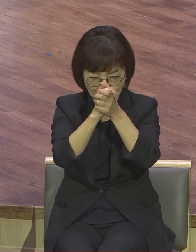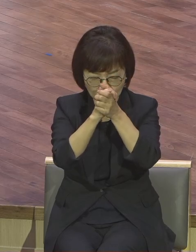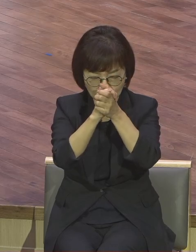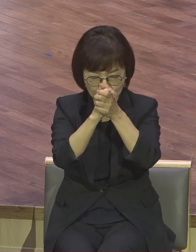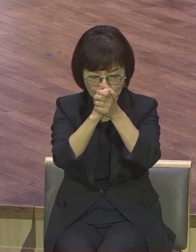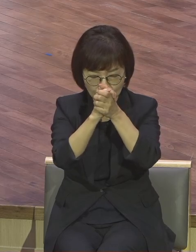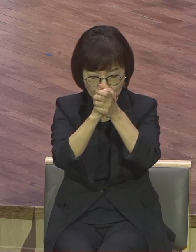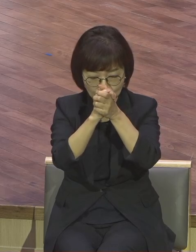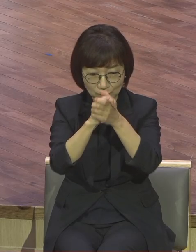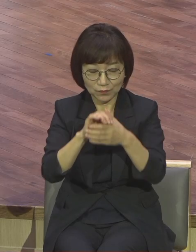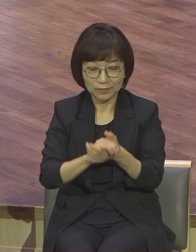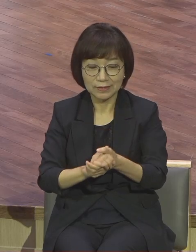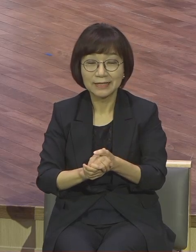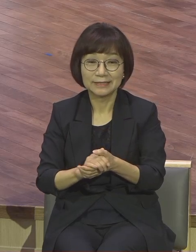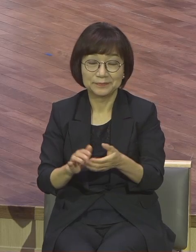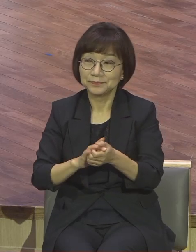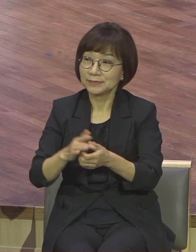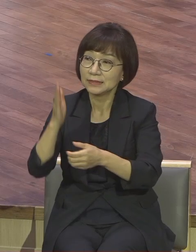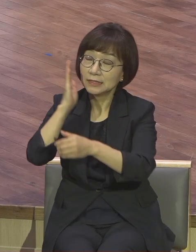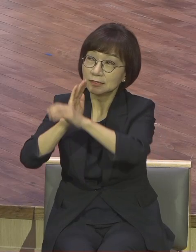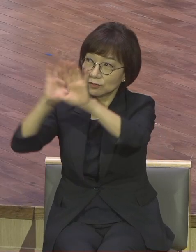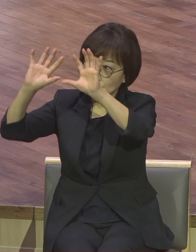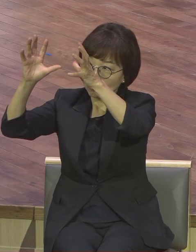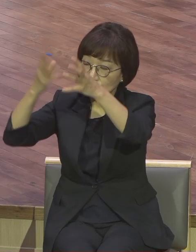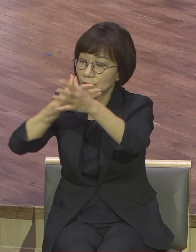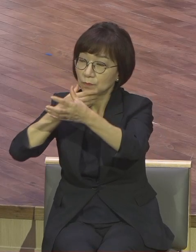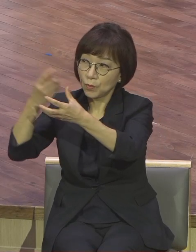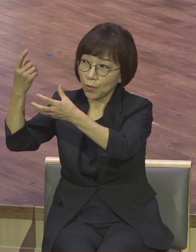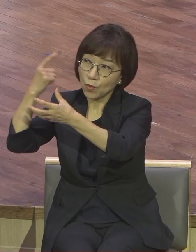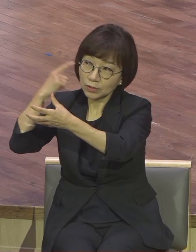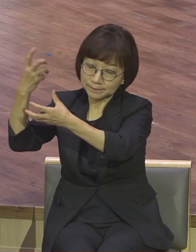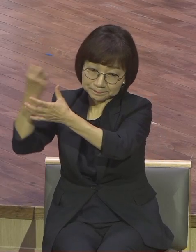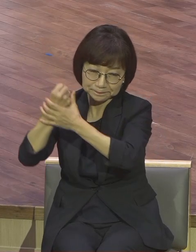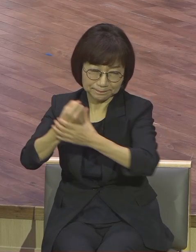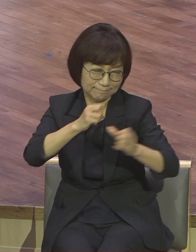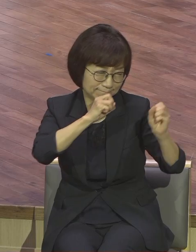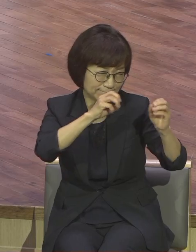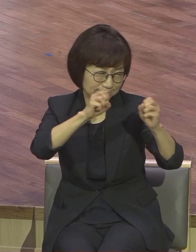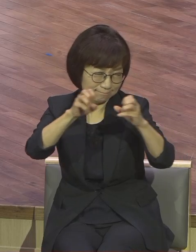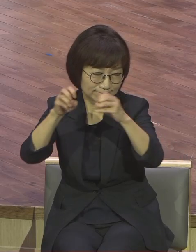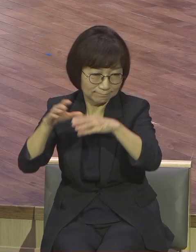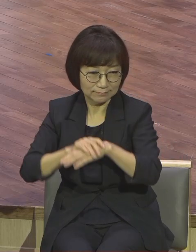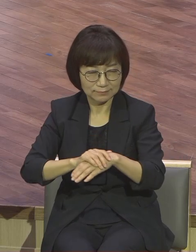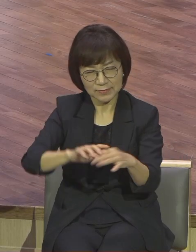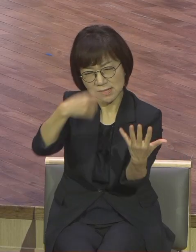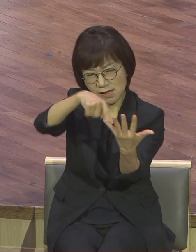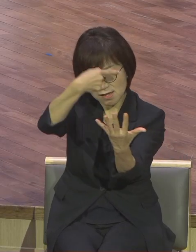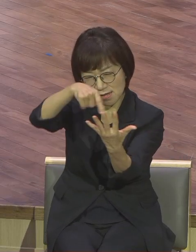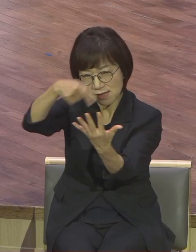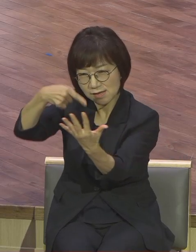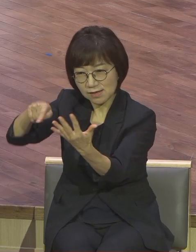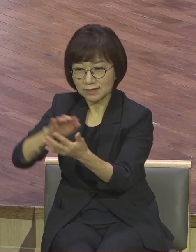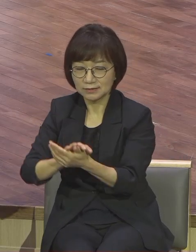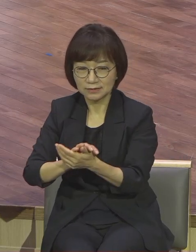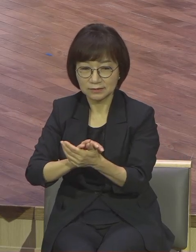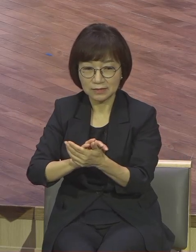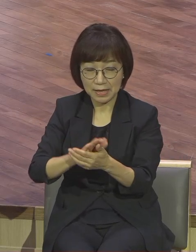천국보험을 전파하시고 가르치시고 수많은 병자들을 치유하시고 귀신들을 이렇게 쫓아내는 사역을